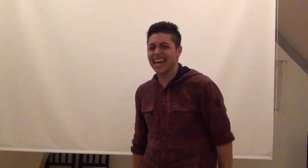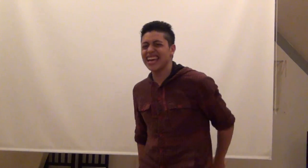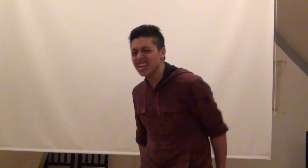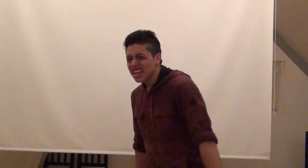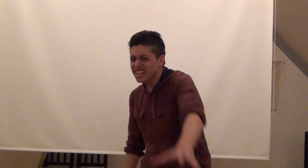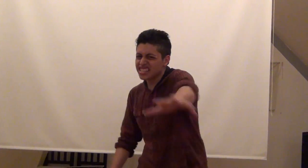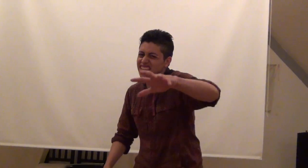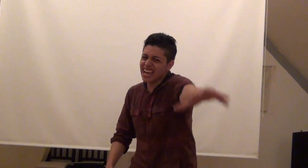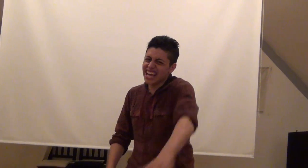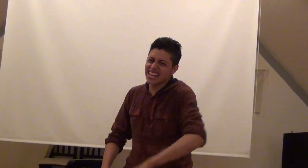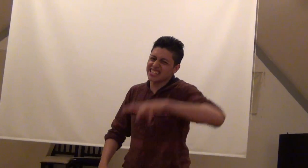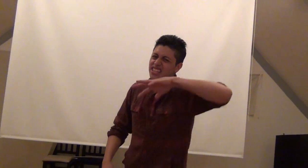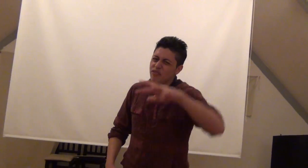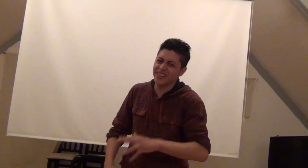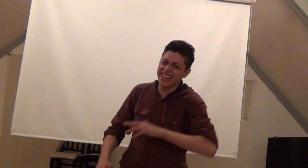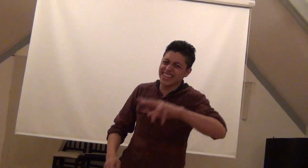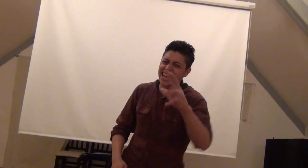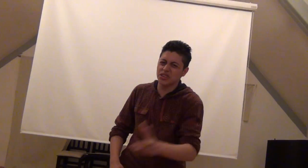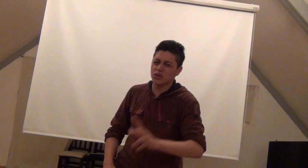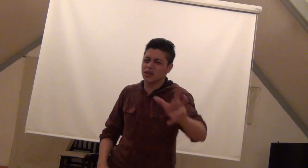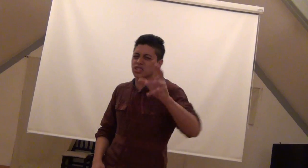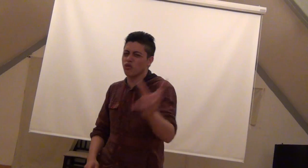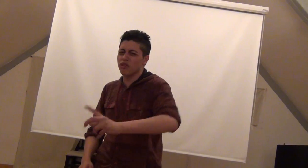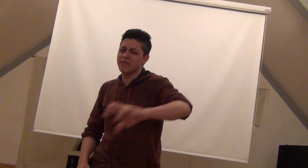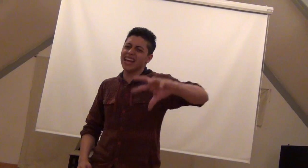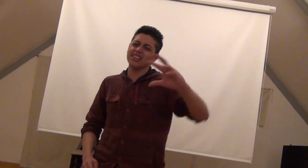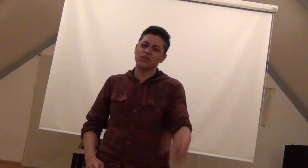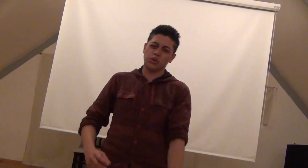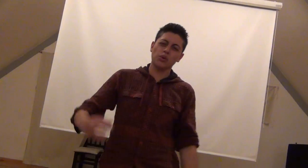hey Eres indiferente al dolor y al sufrimiento